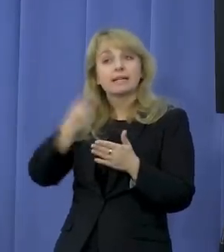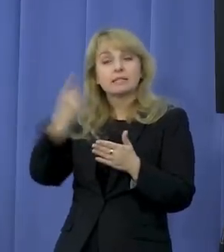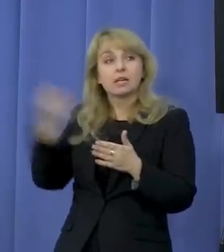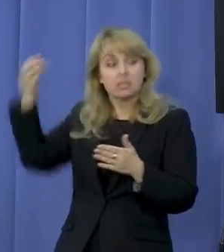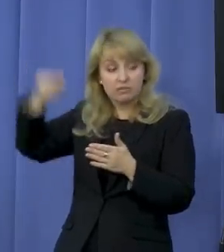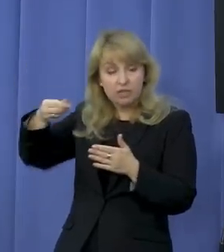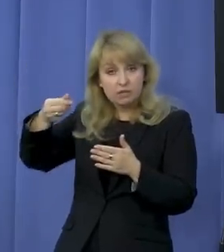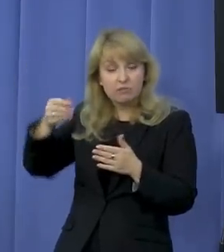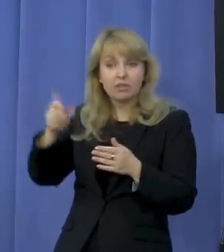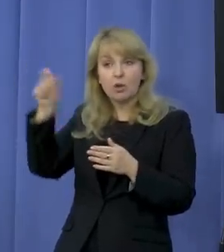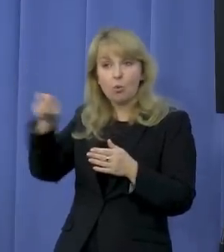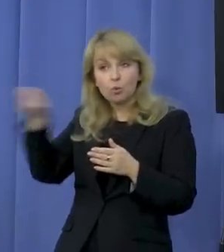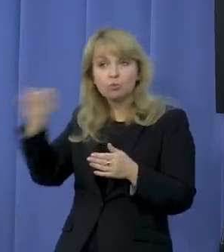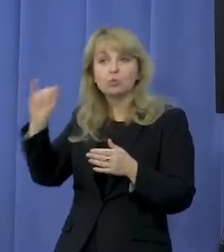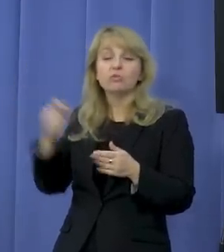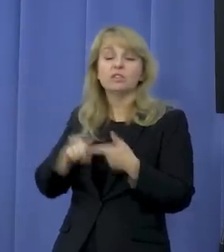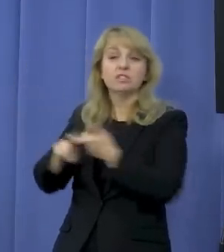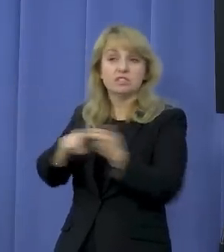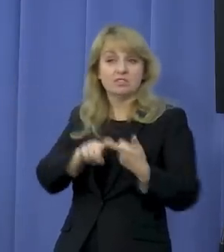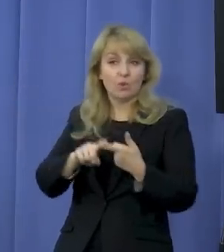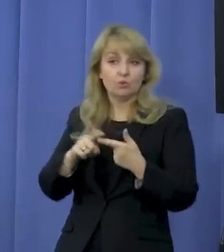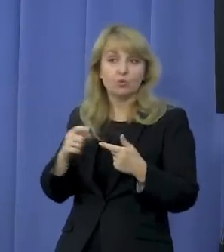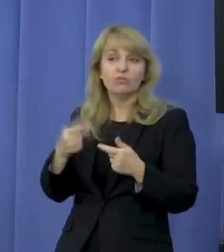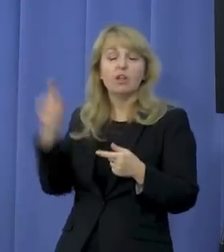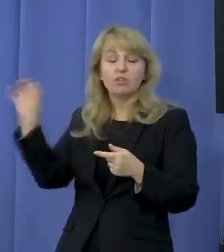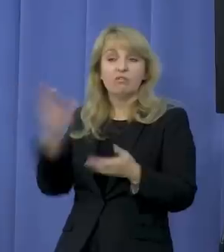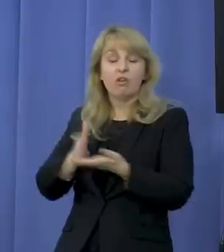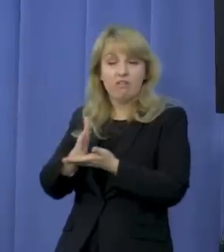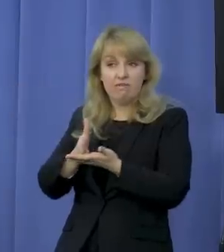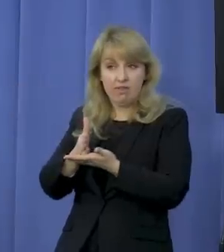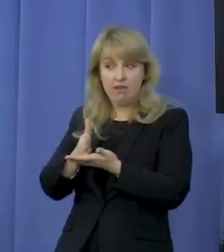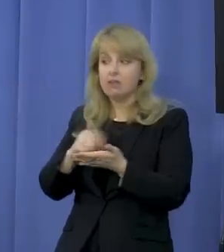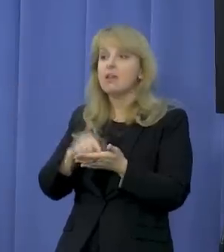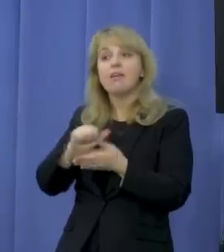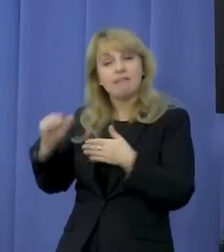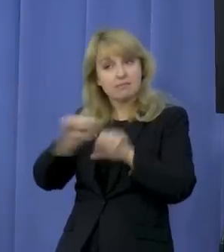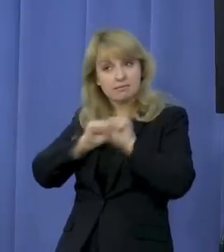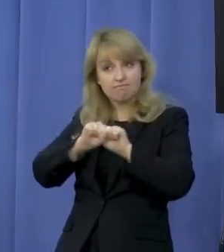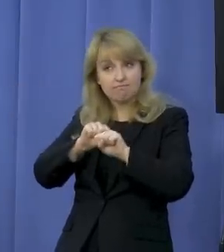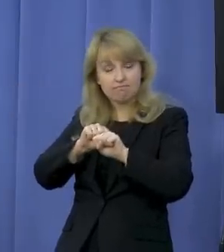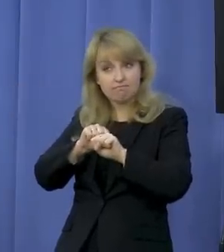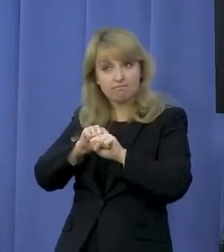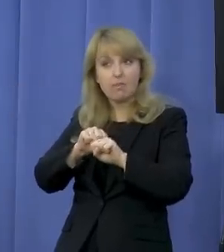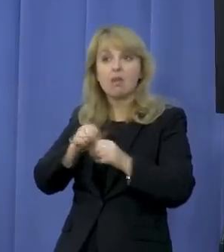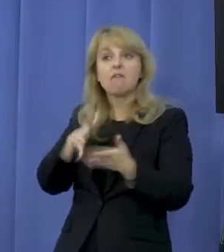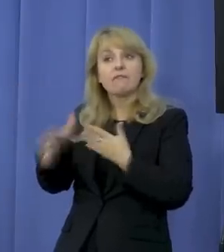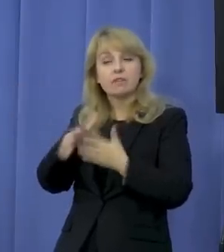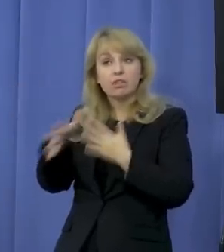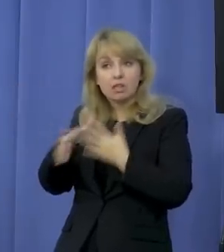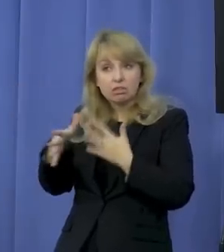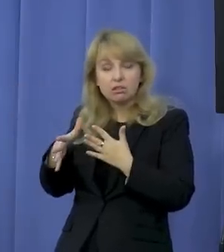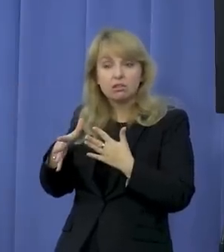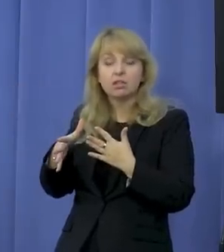kościołów i związków wyznaniowych także przyczyni się bardzo do ograniczenia właśnie wydatków,